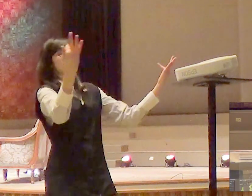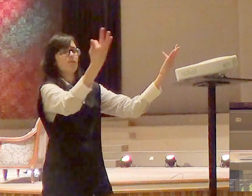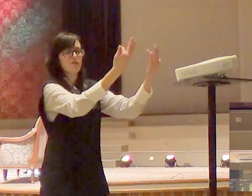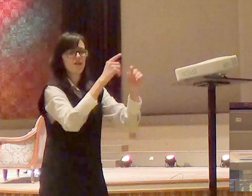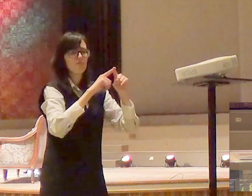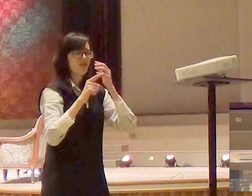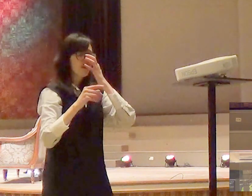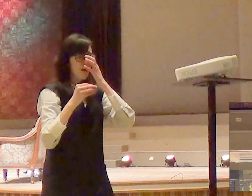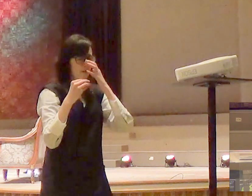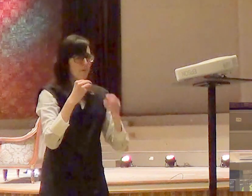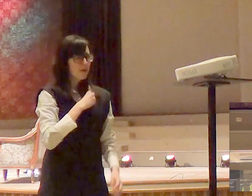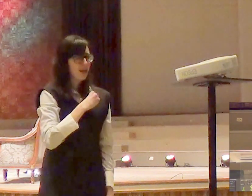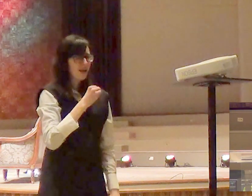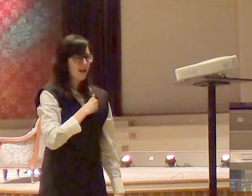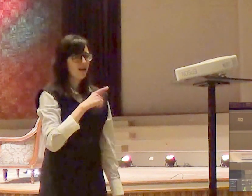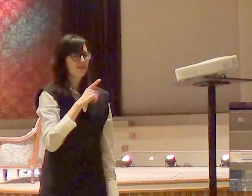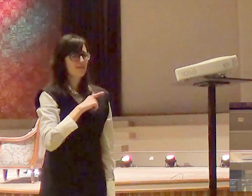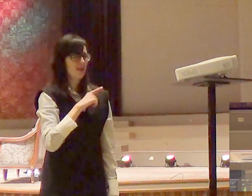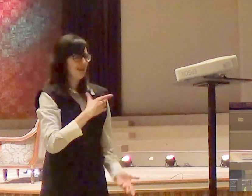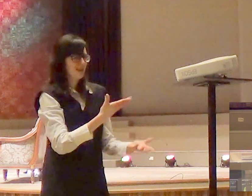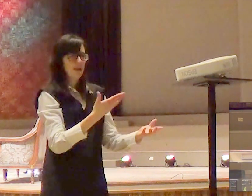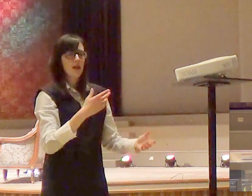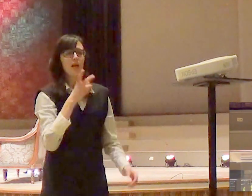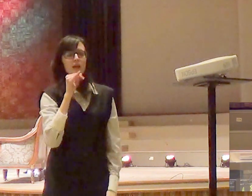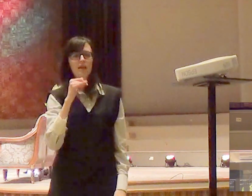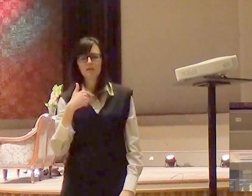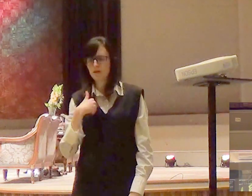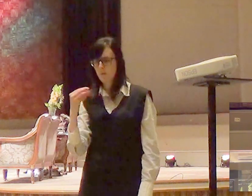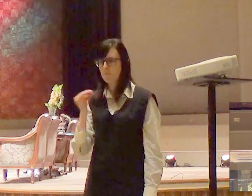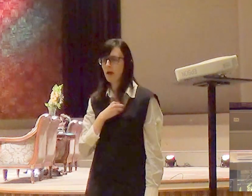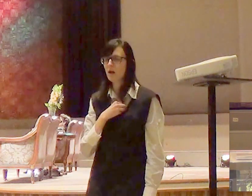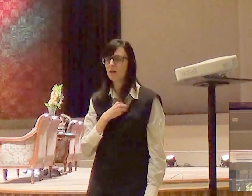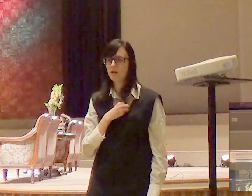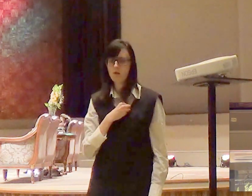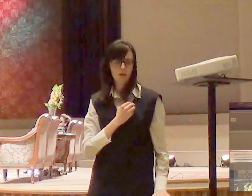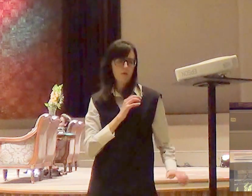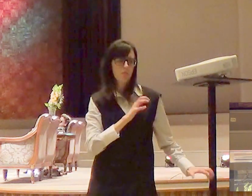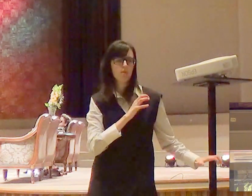está dentro da nossa casa afeta todo mundo que vive conosco